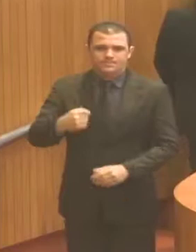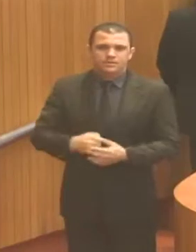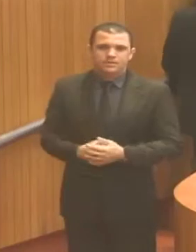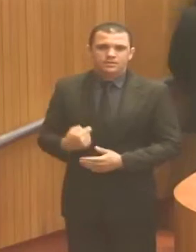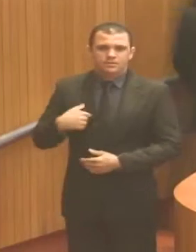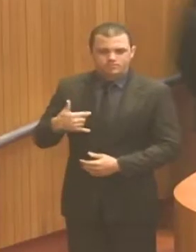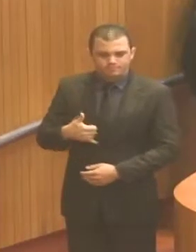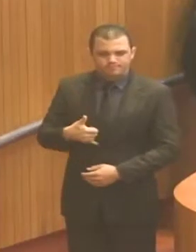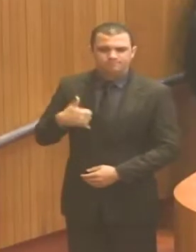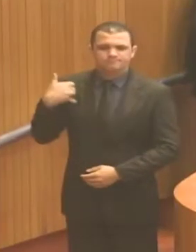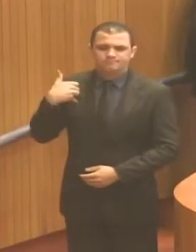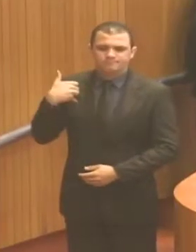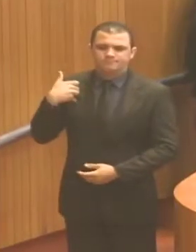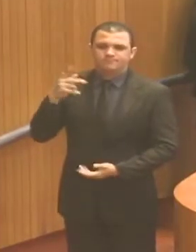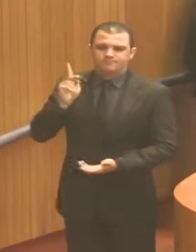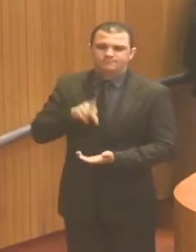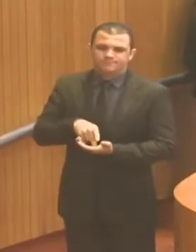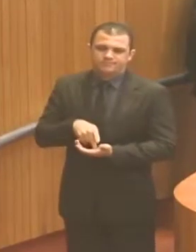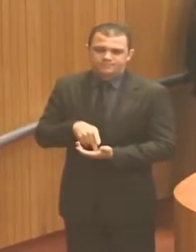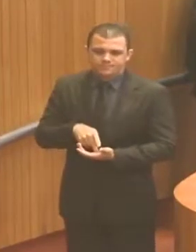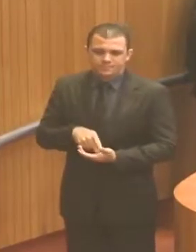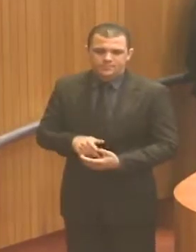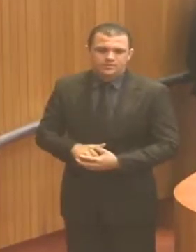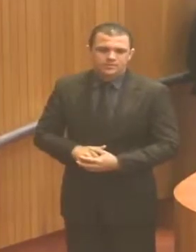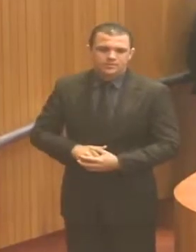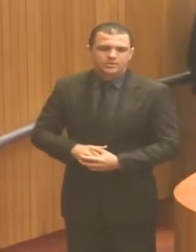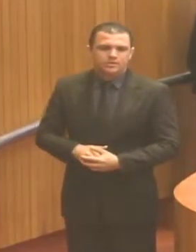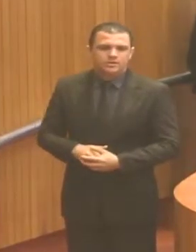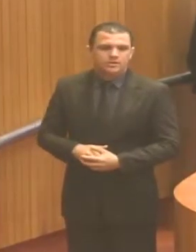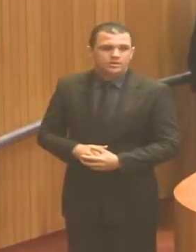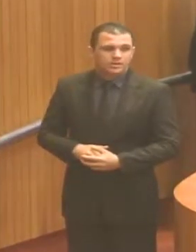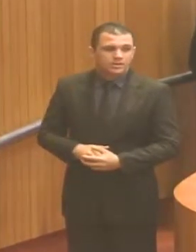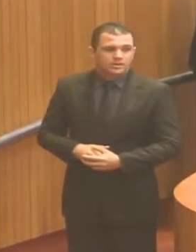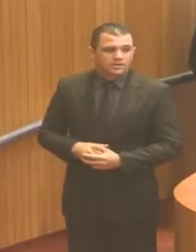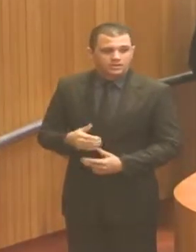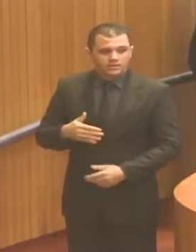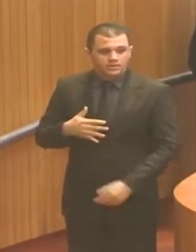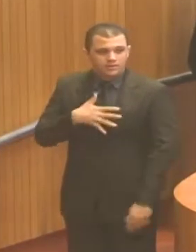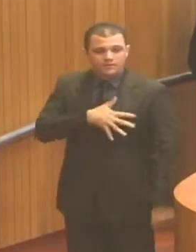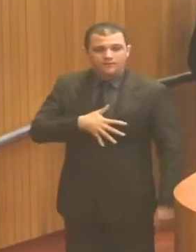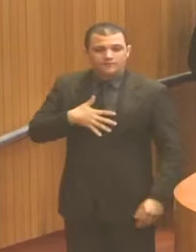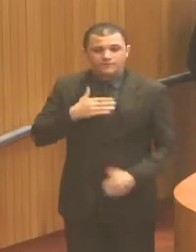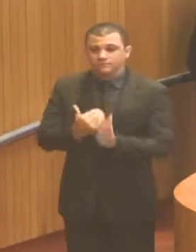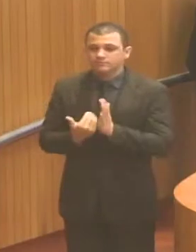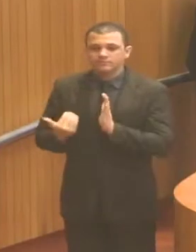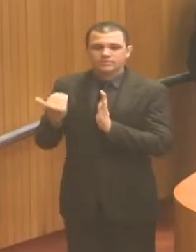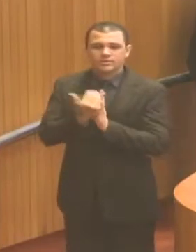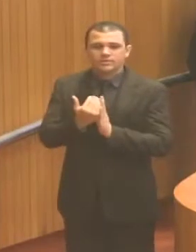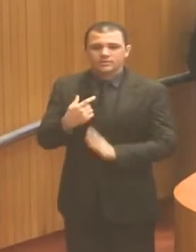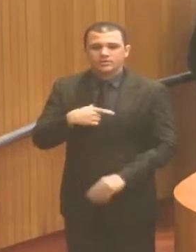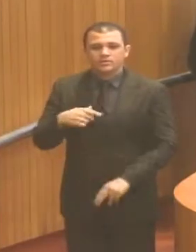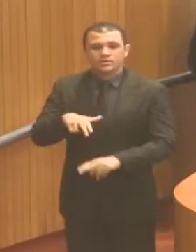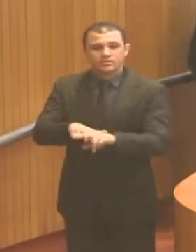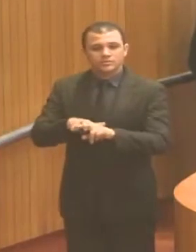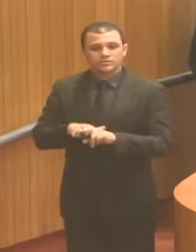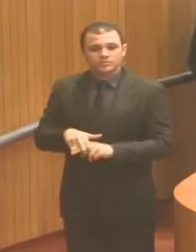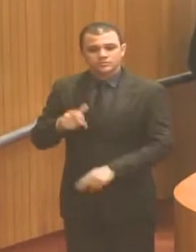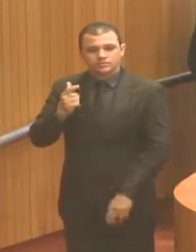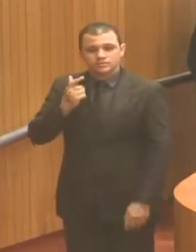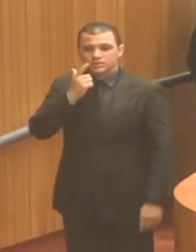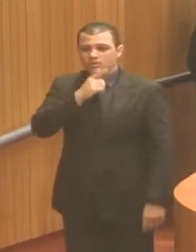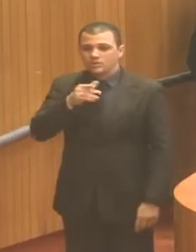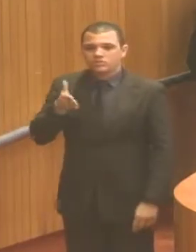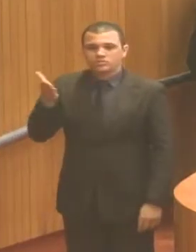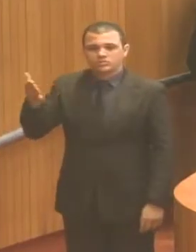orgulha profundamente. Muito mais feliz ainda estou pela vitória do nosso